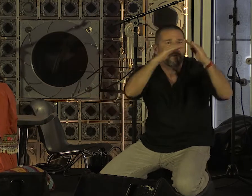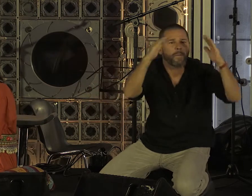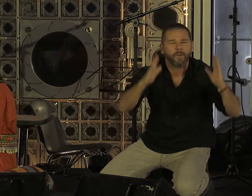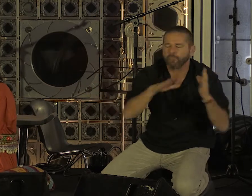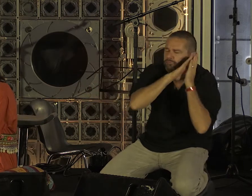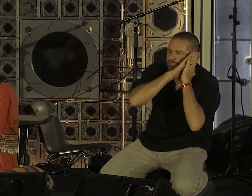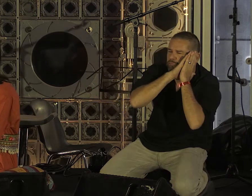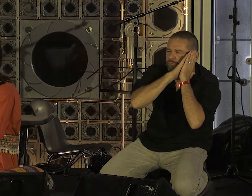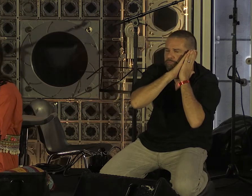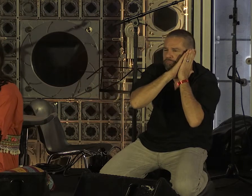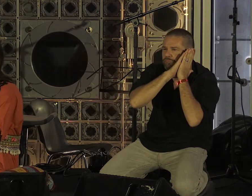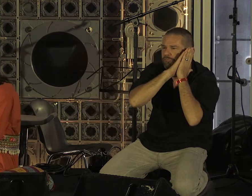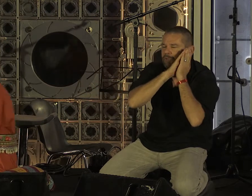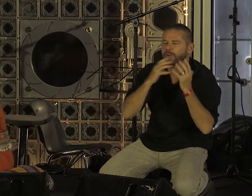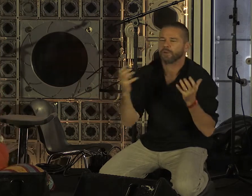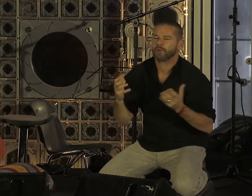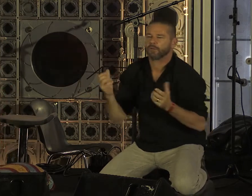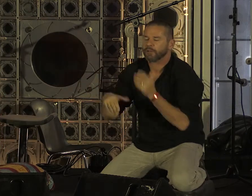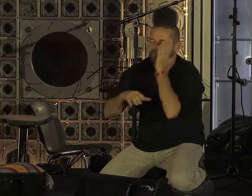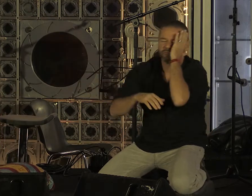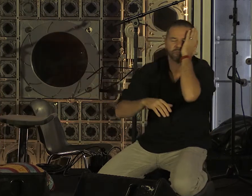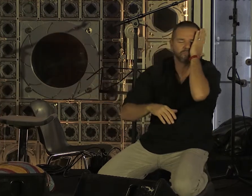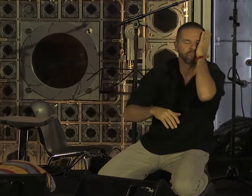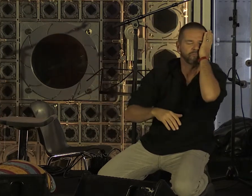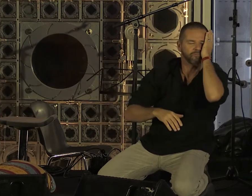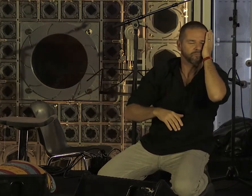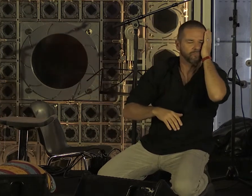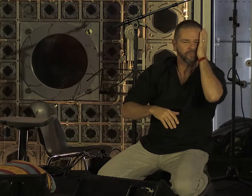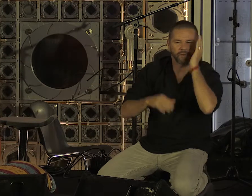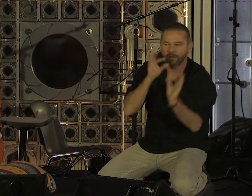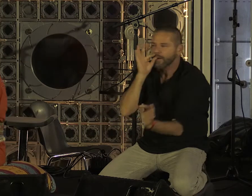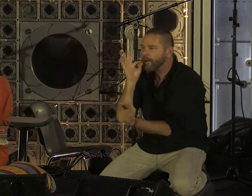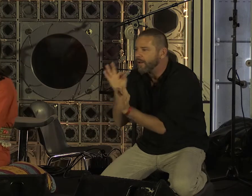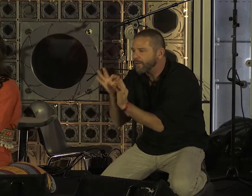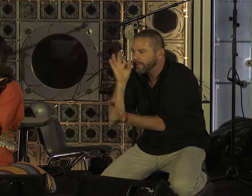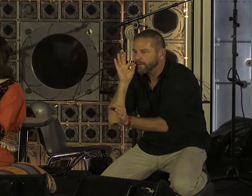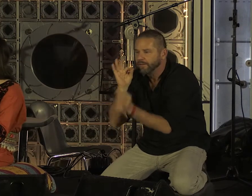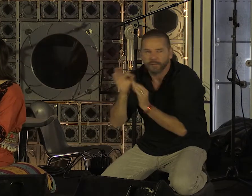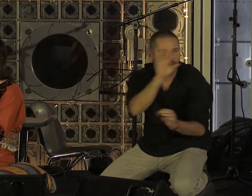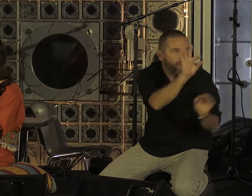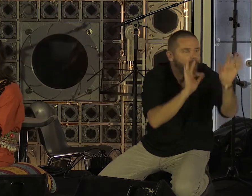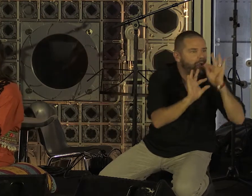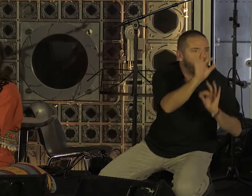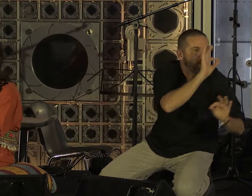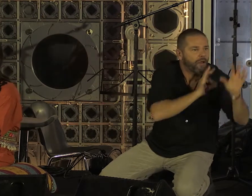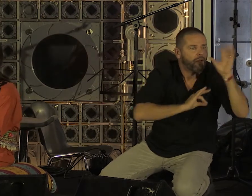je vis de toi, des raisins de ta boue, des chaleurs secrètes de tes reins assoupis.